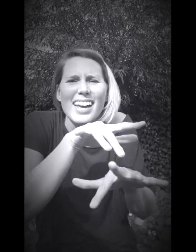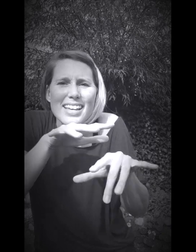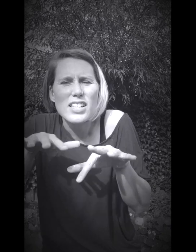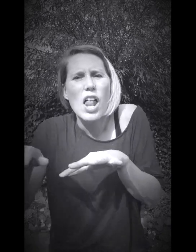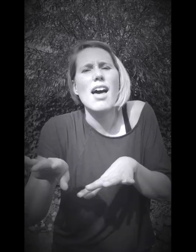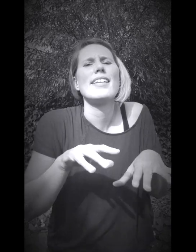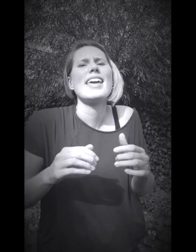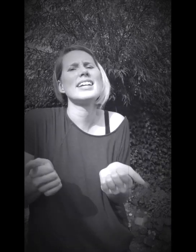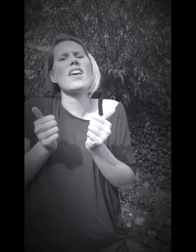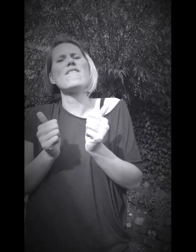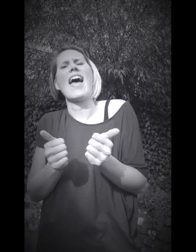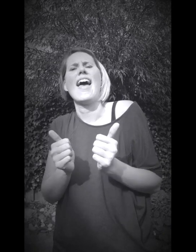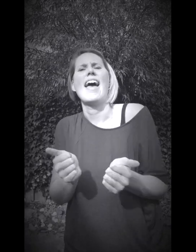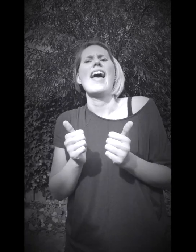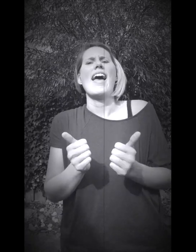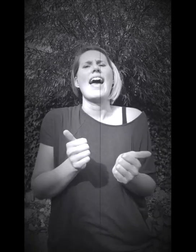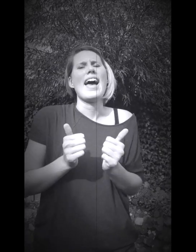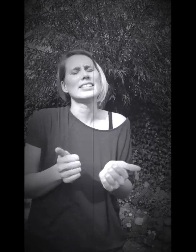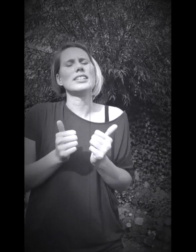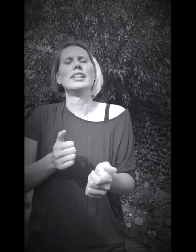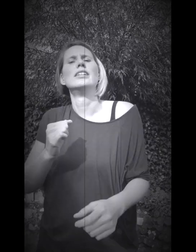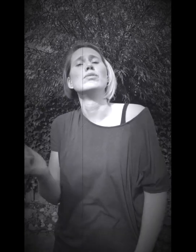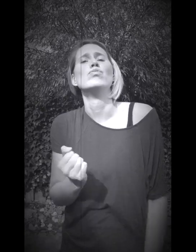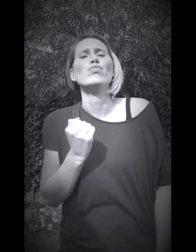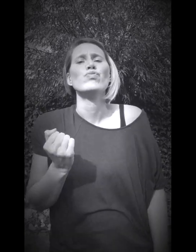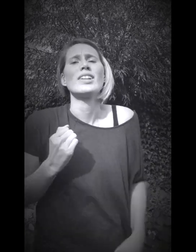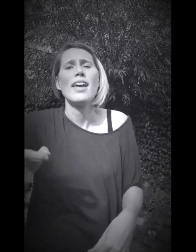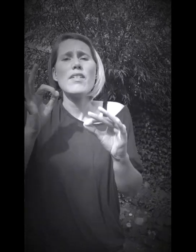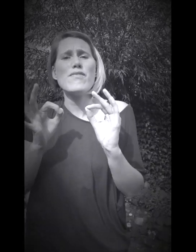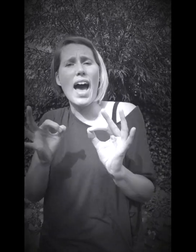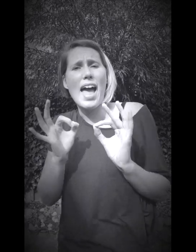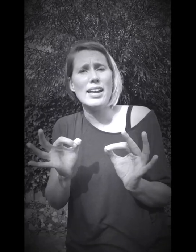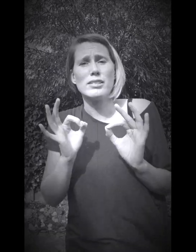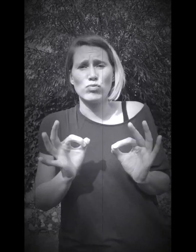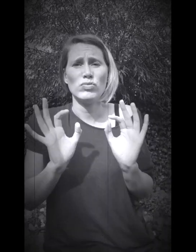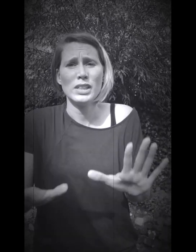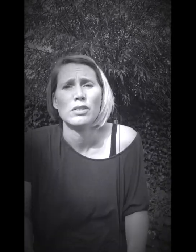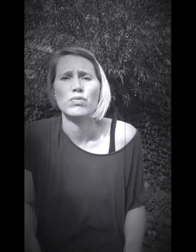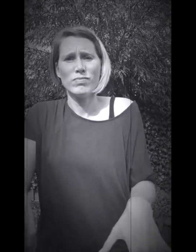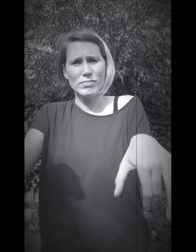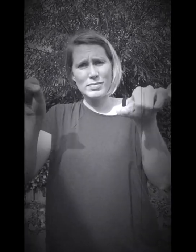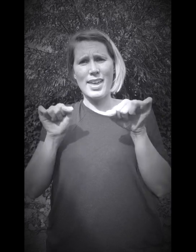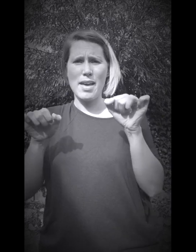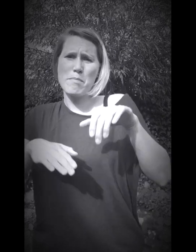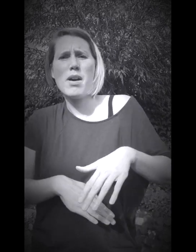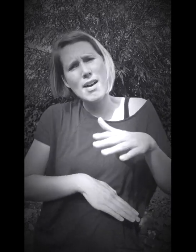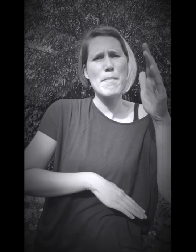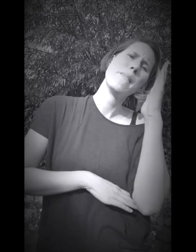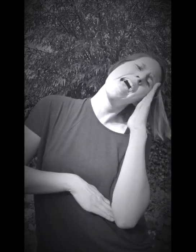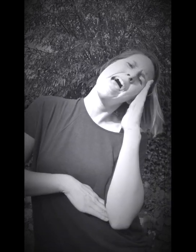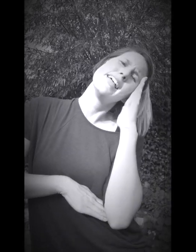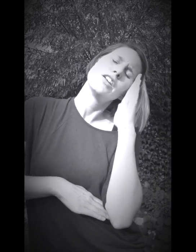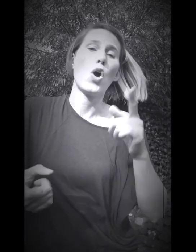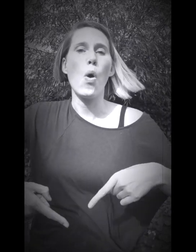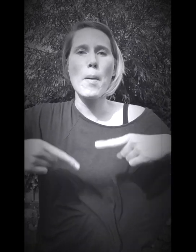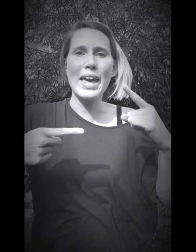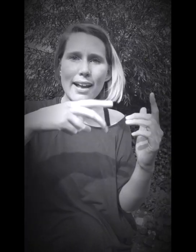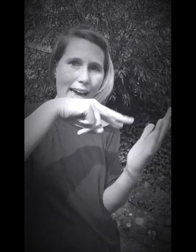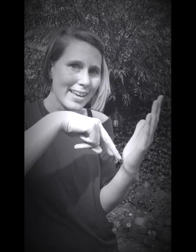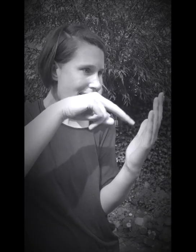griezelen is pet Want ik ligt veilig, ik ligt hier veilig in mijn bed Hoe meer ik lees,